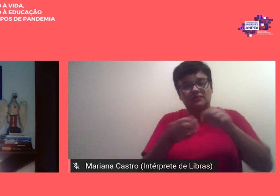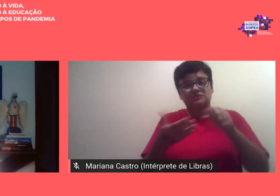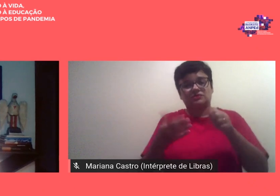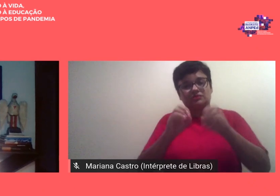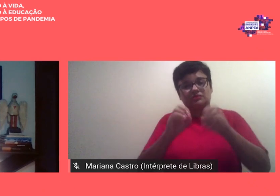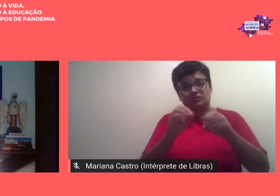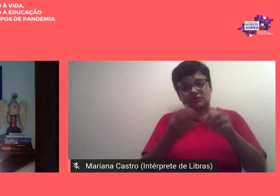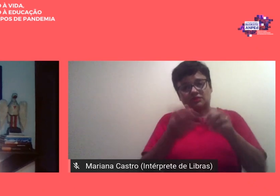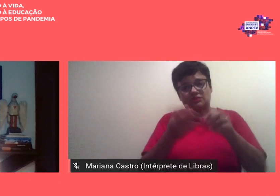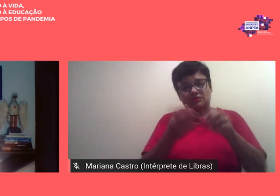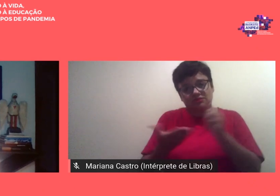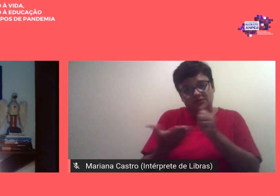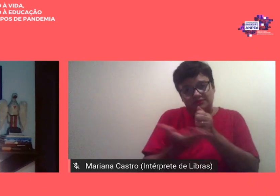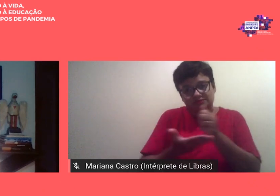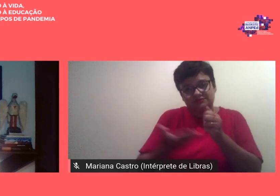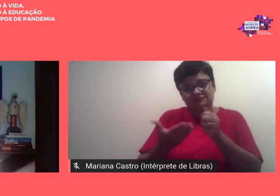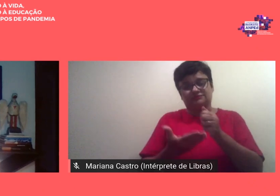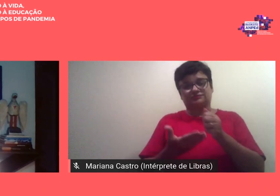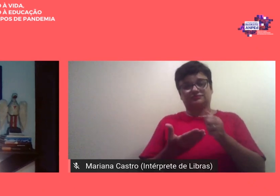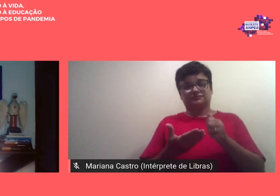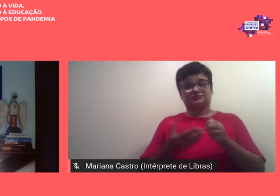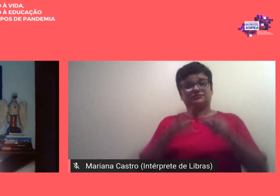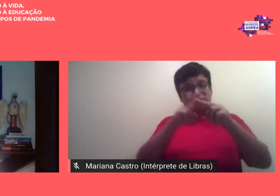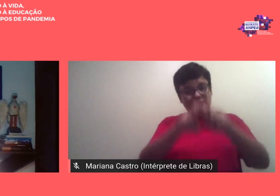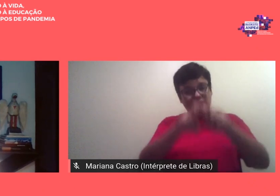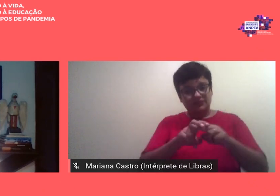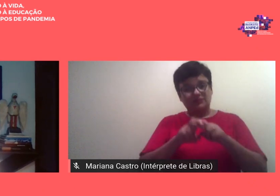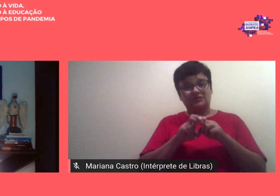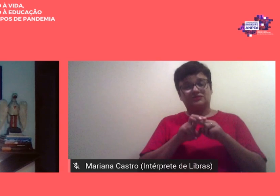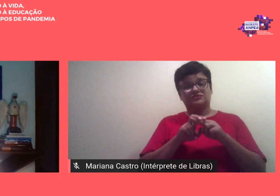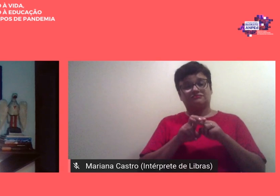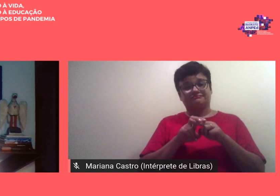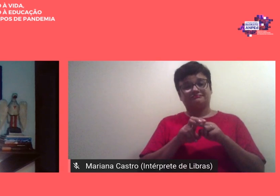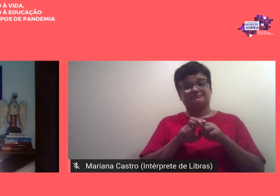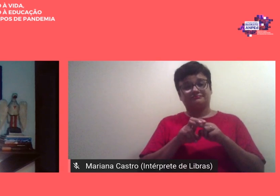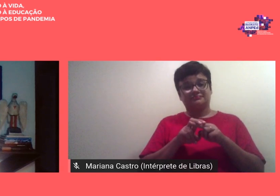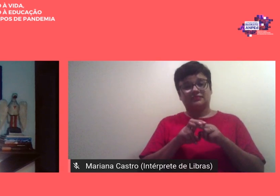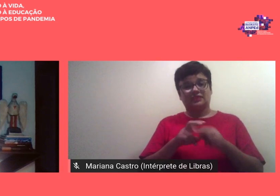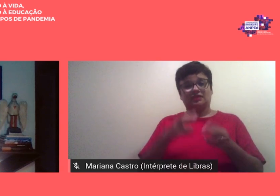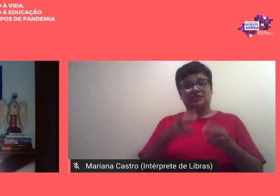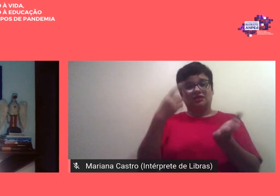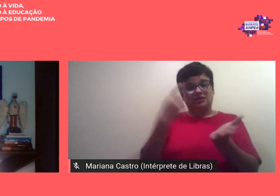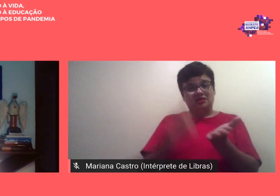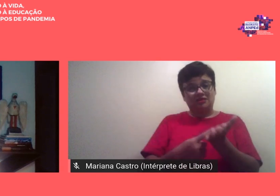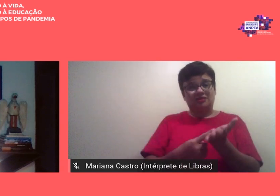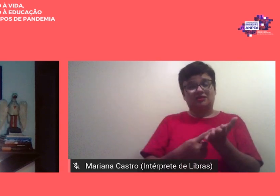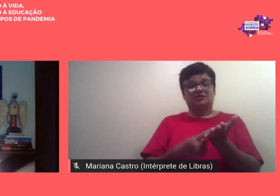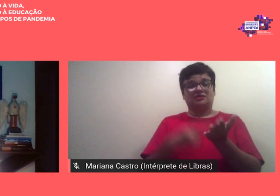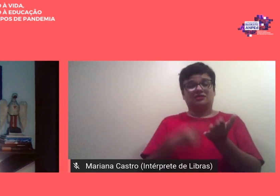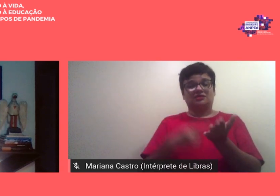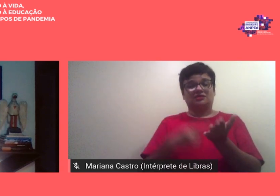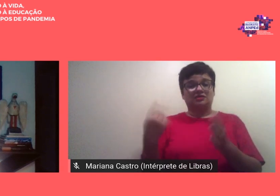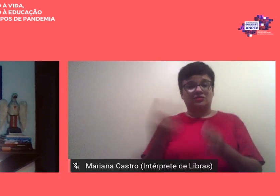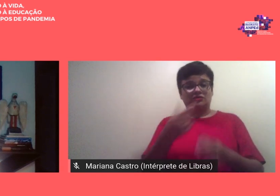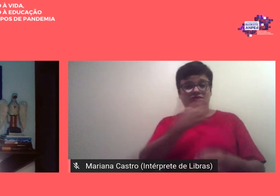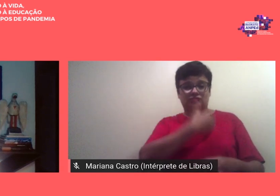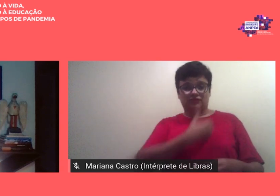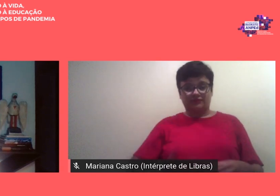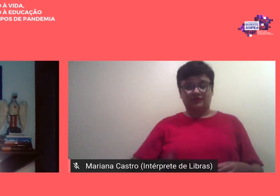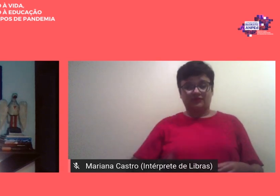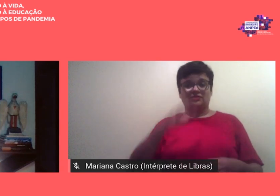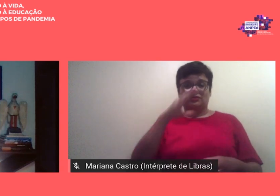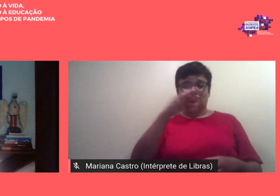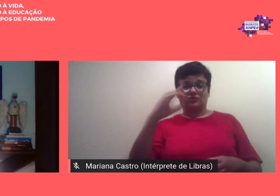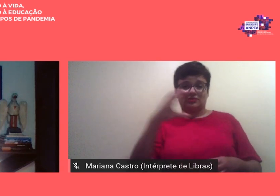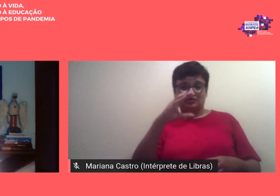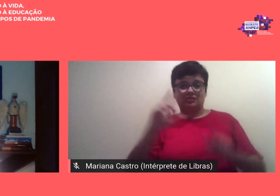do mesmo modo o descompromisso de governos com a política federativa unificada na coordenação de ações